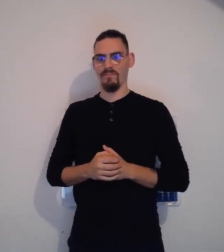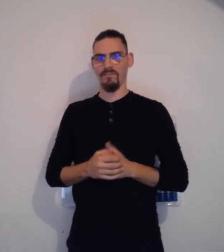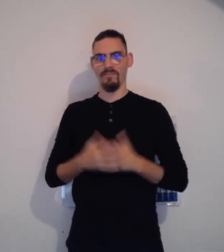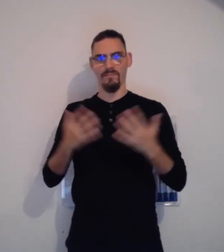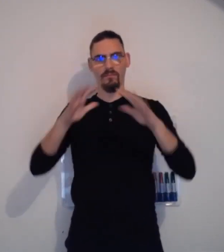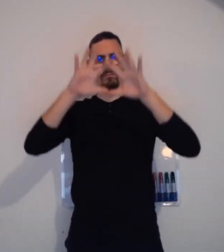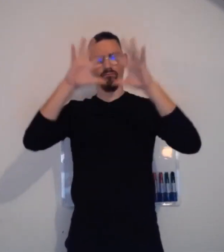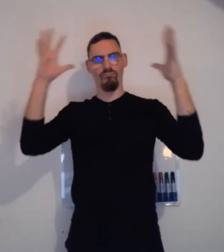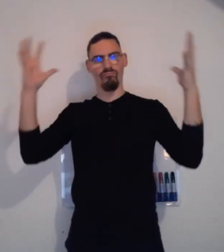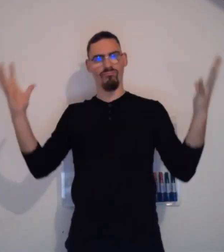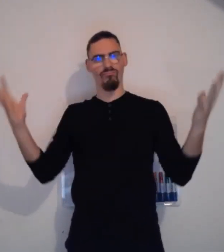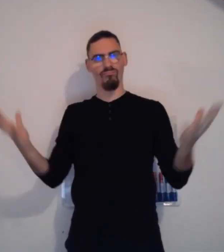importante.